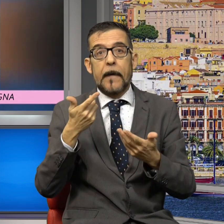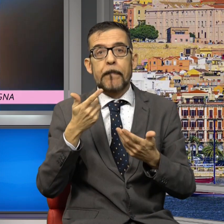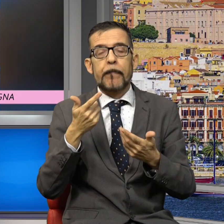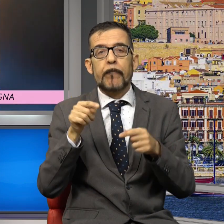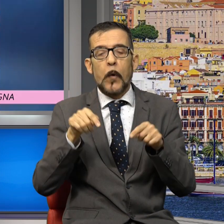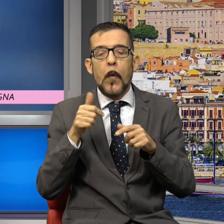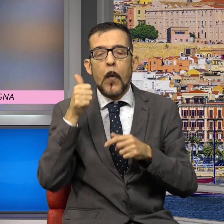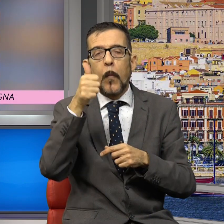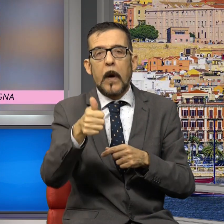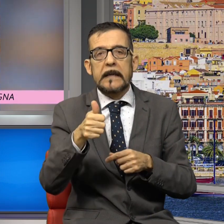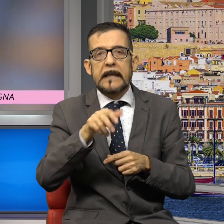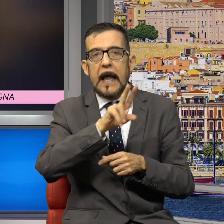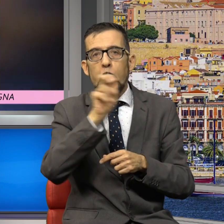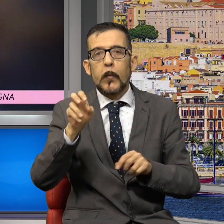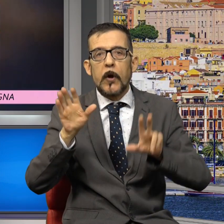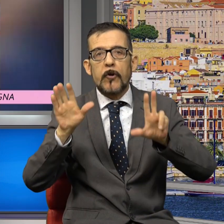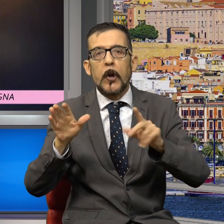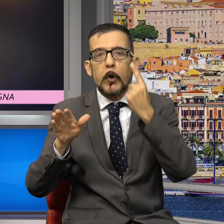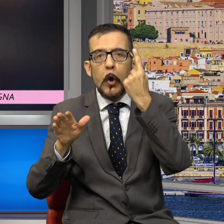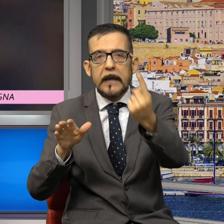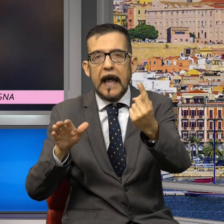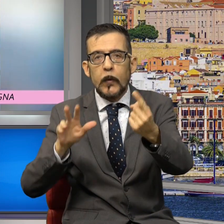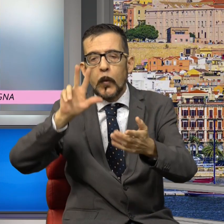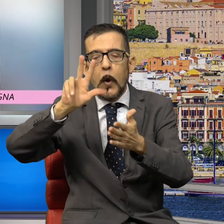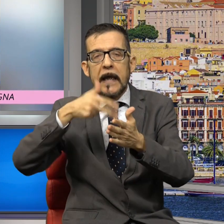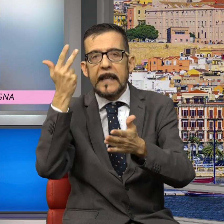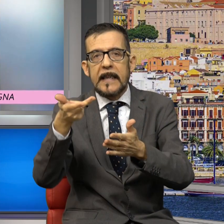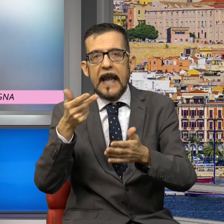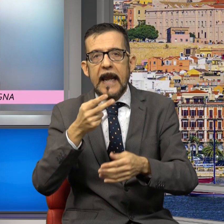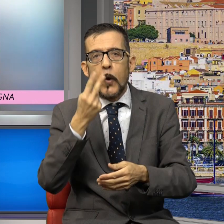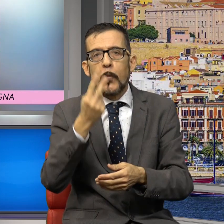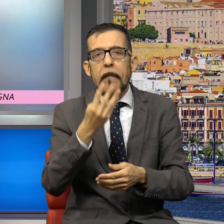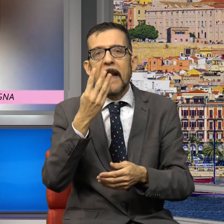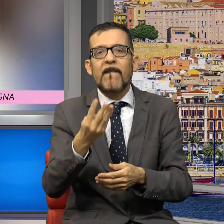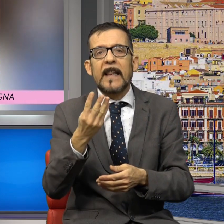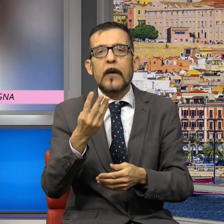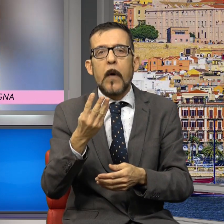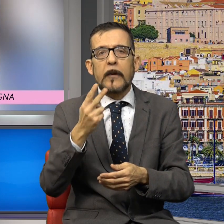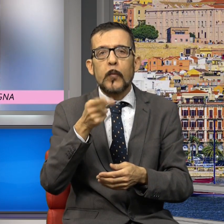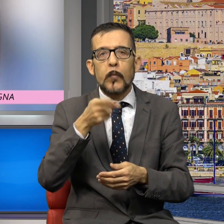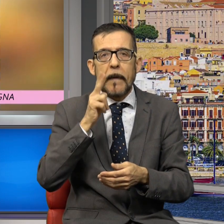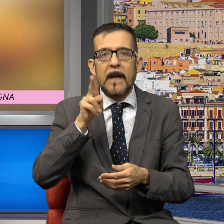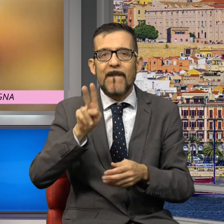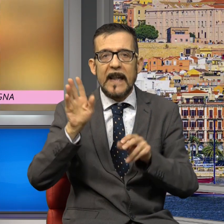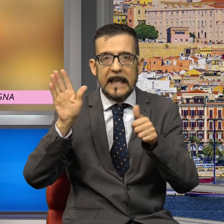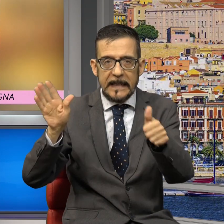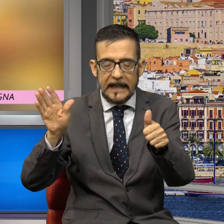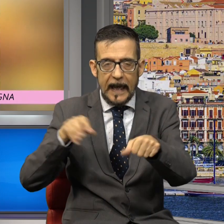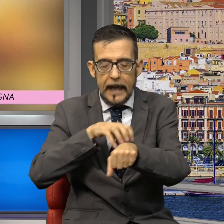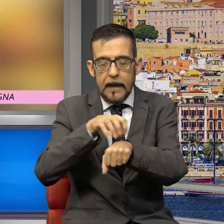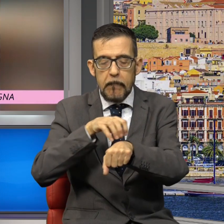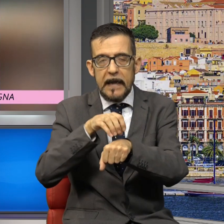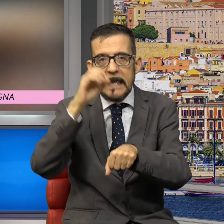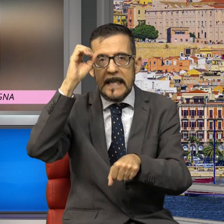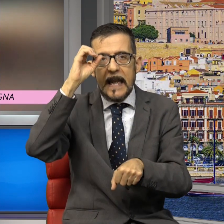quest'anno 281 di loro per il triennio 2024-2026, alla presenza della Ministra del Turismo Daniela Santanchè